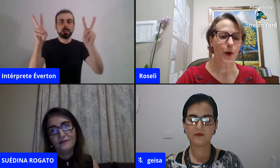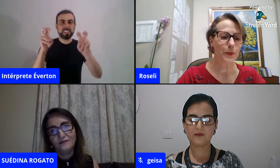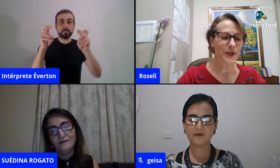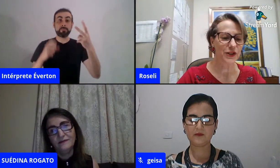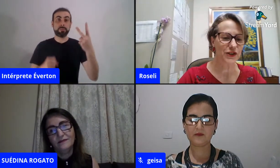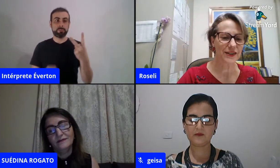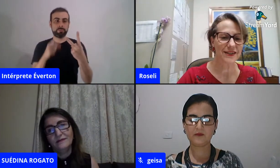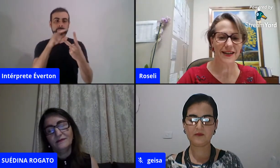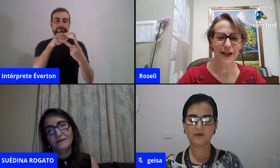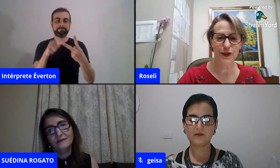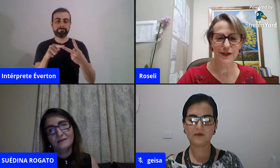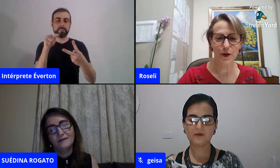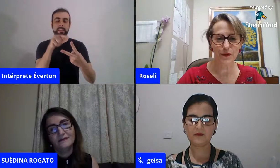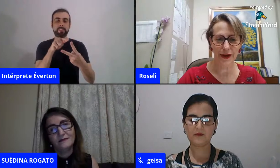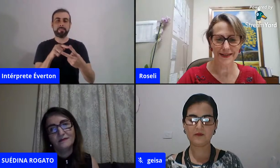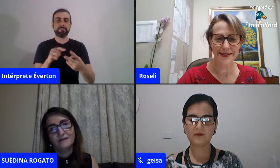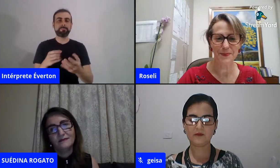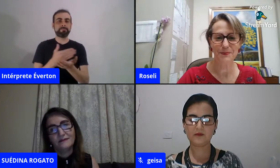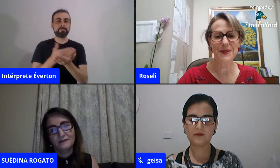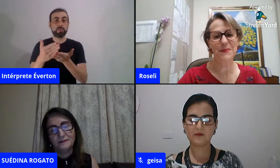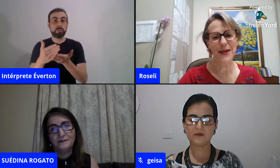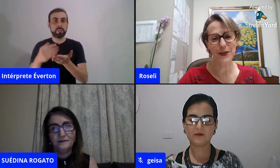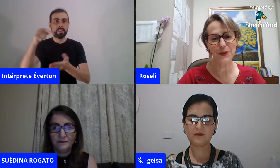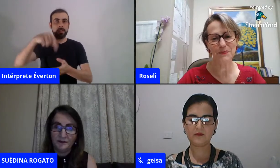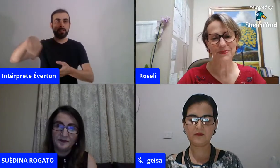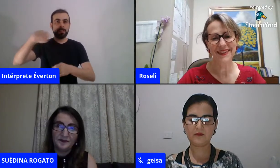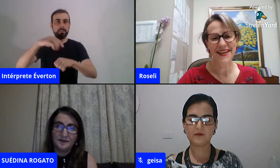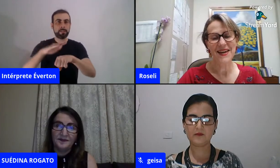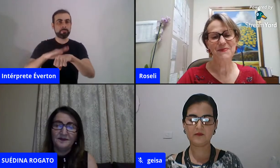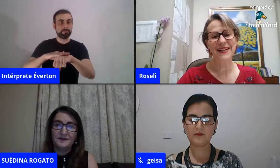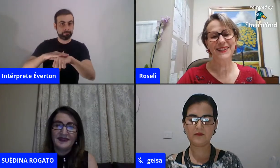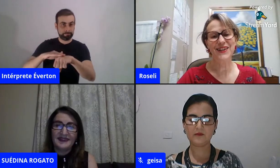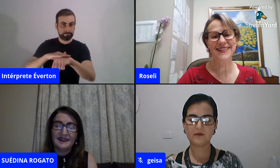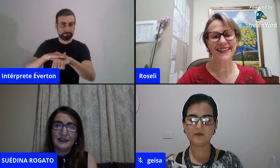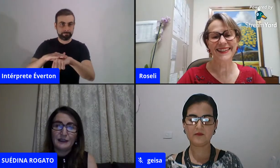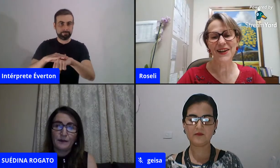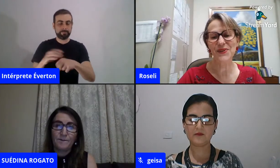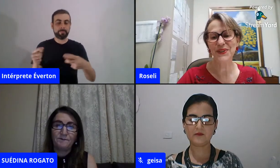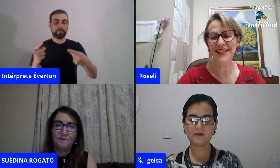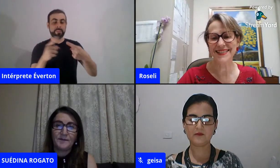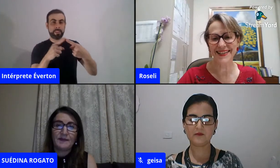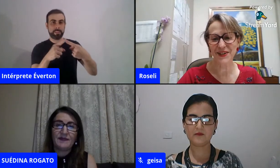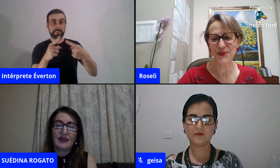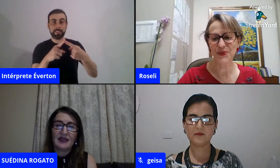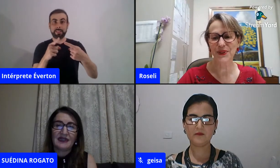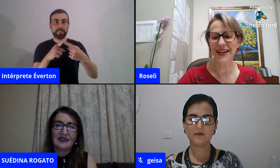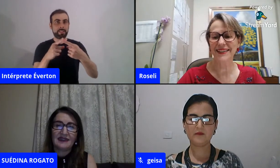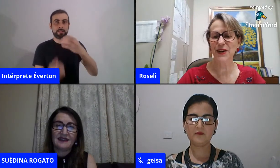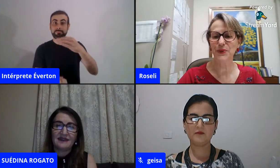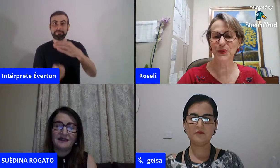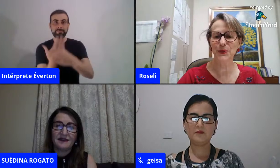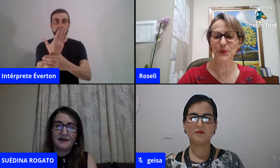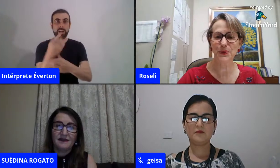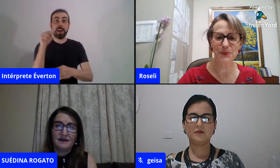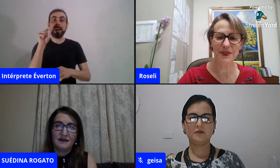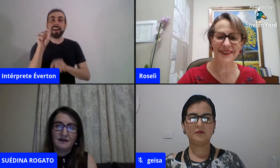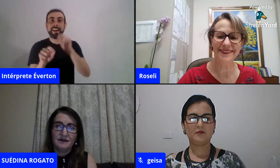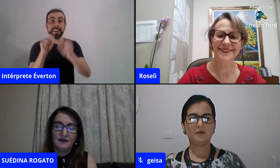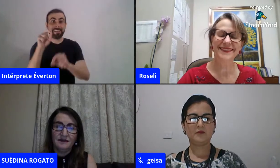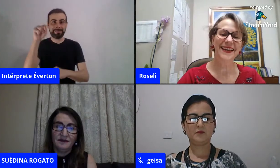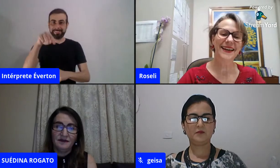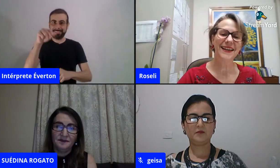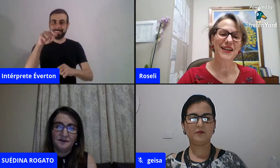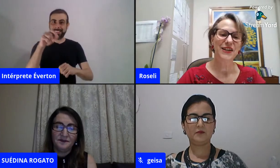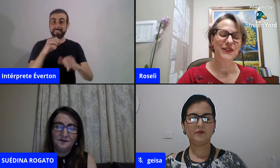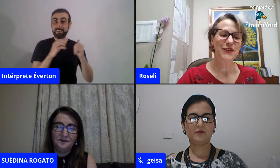bons para a gente iniciar a nossa conversa. Primeiro, é pela nossa inauguração do canal do YouTube,